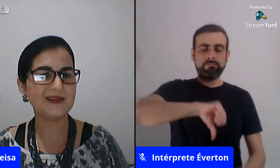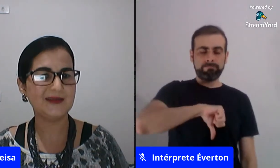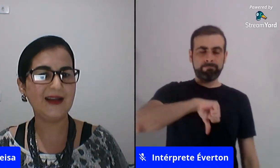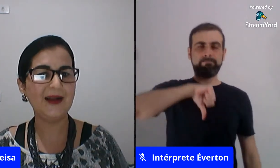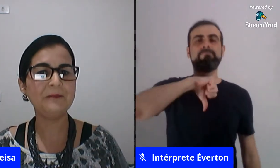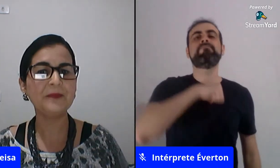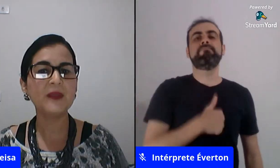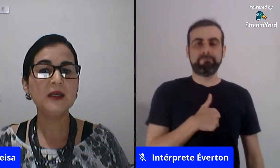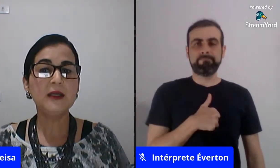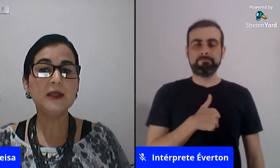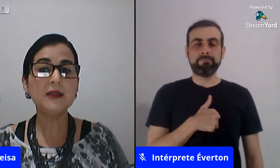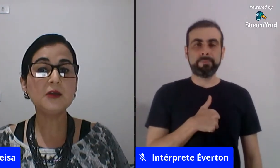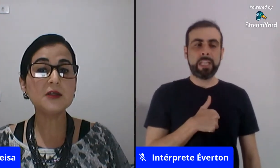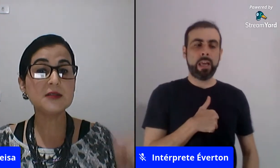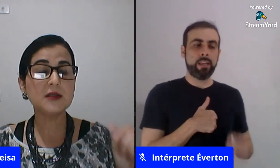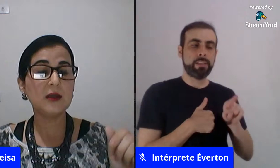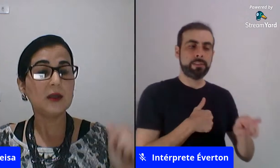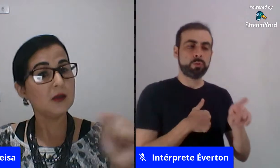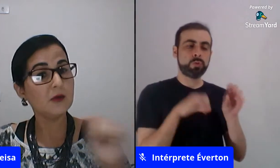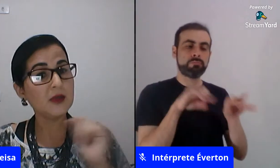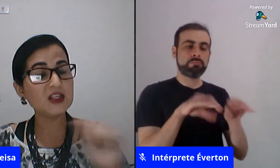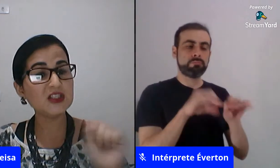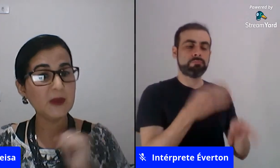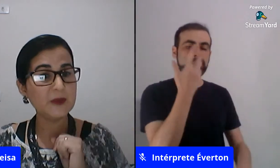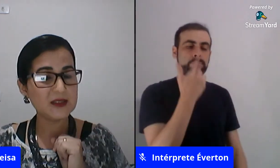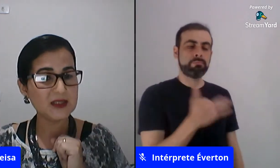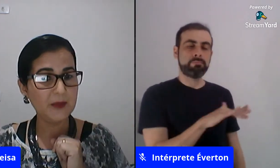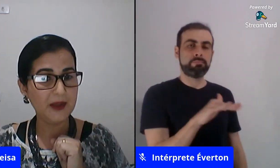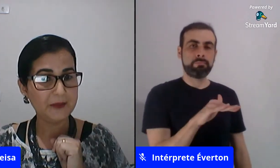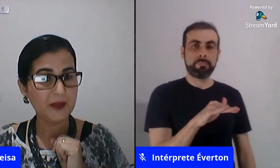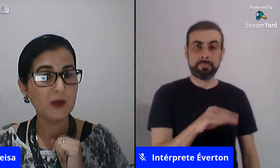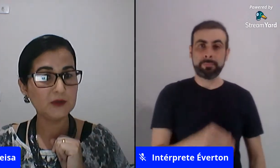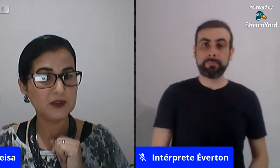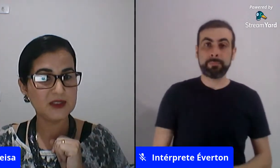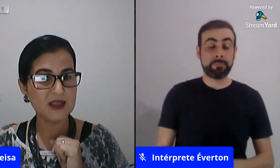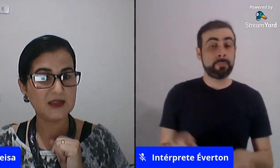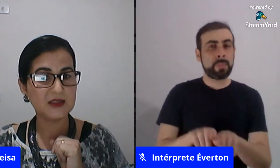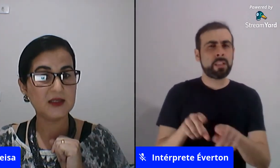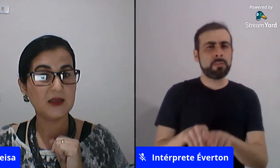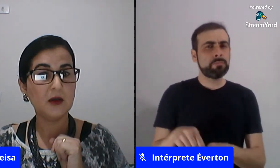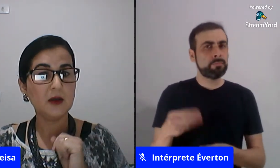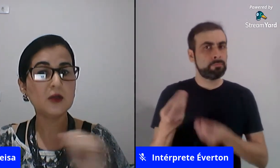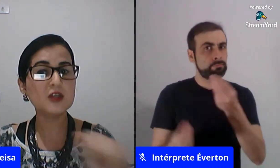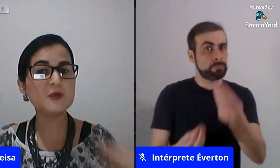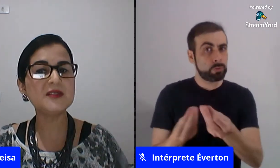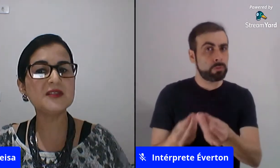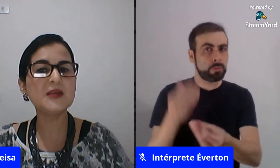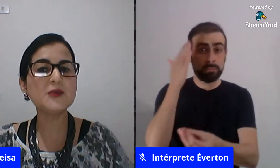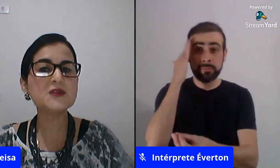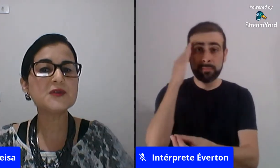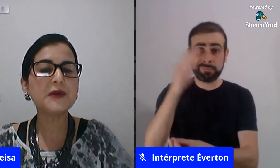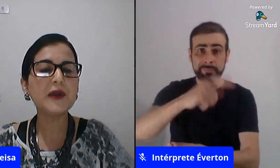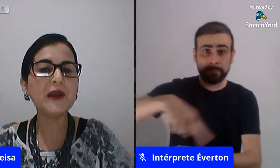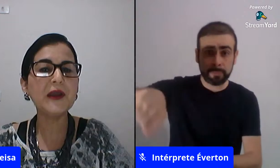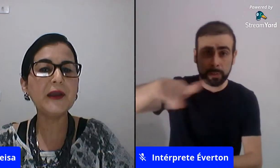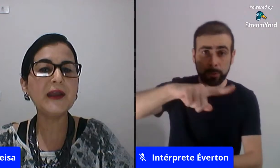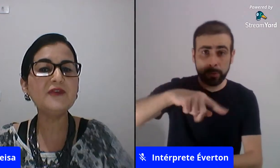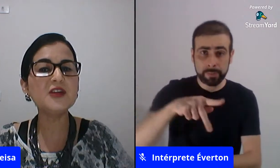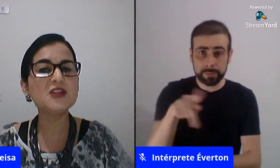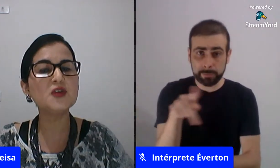crianças tá então nós o que a gente também precisa saber enquanto docente nós precisamos